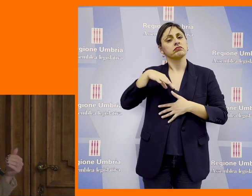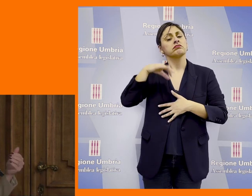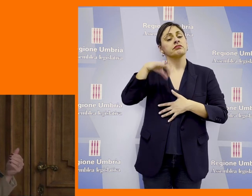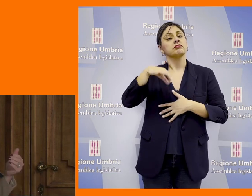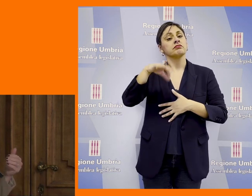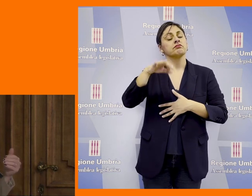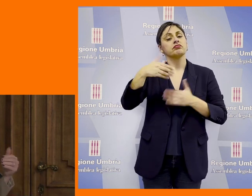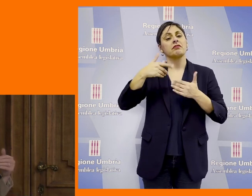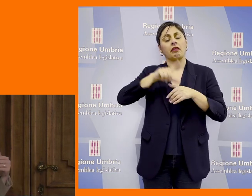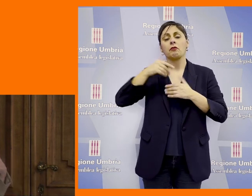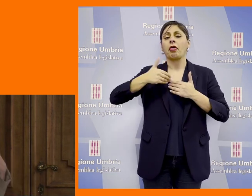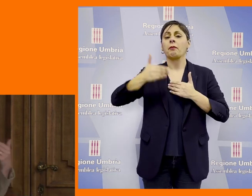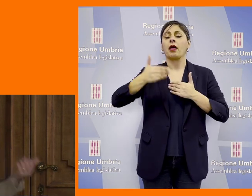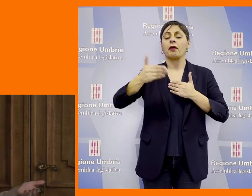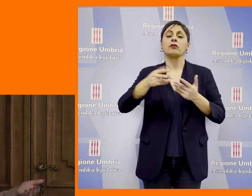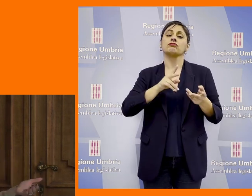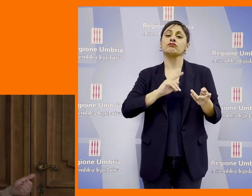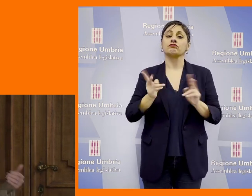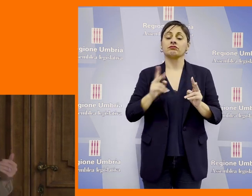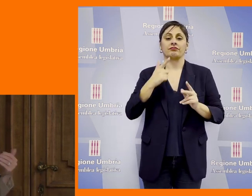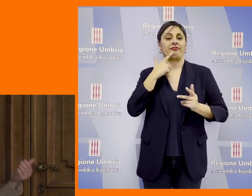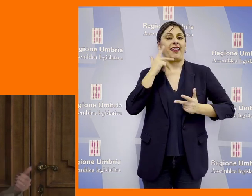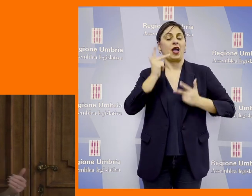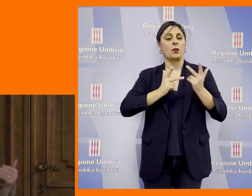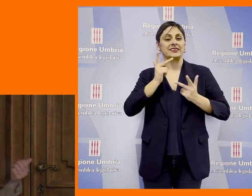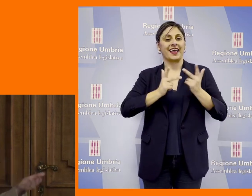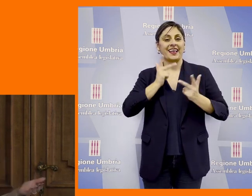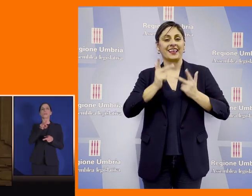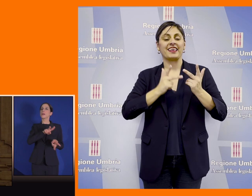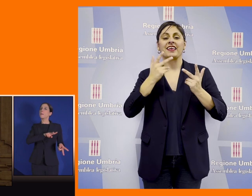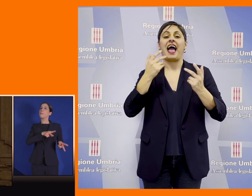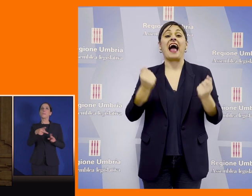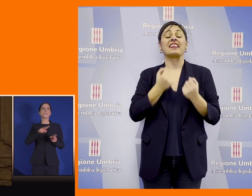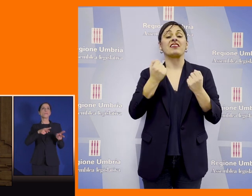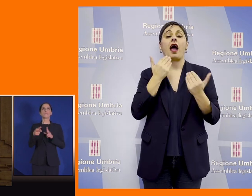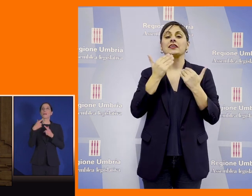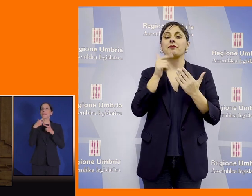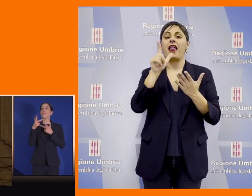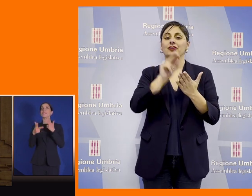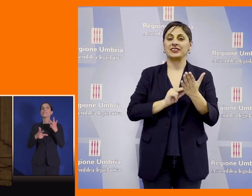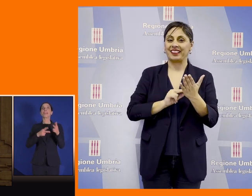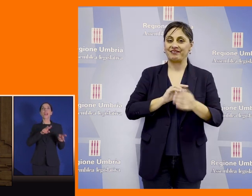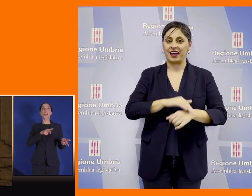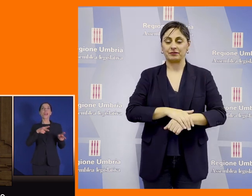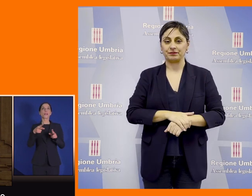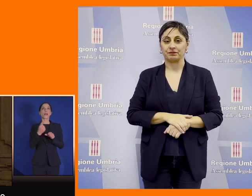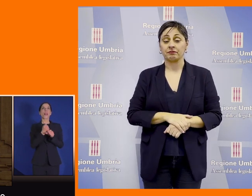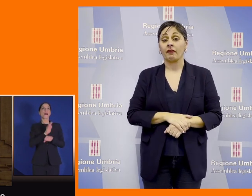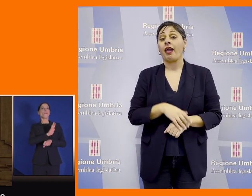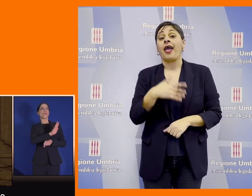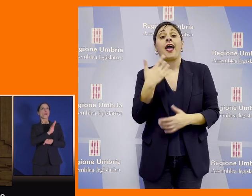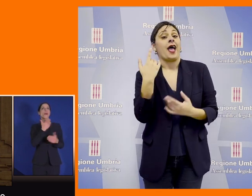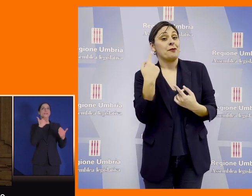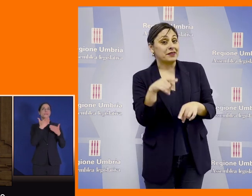traducono in lingua dei segni le attività dell'Assemblea Legislativa